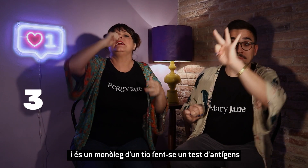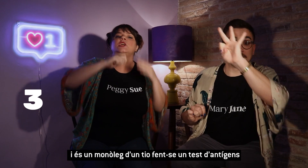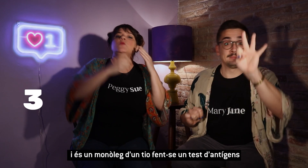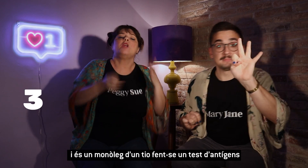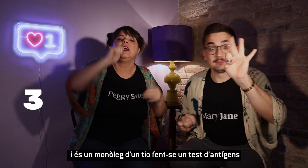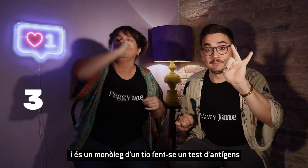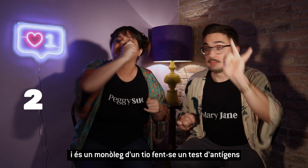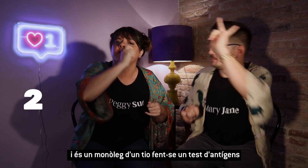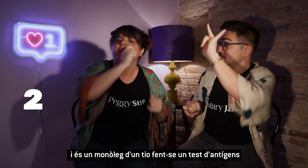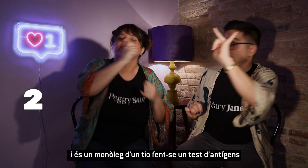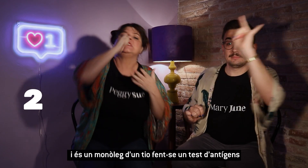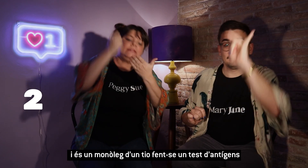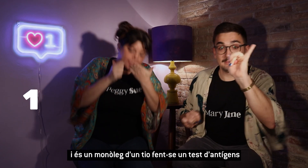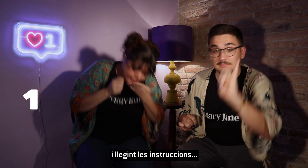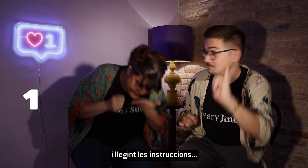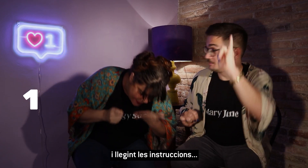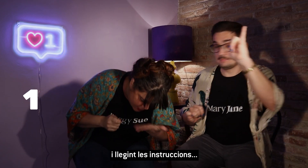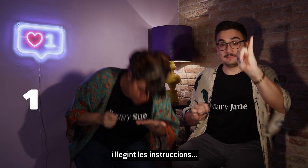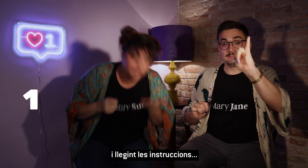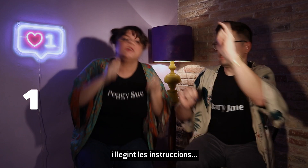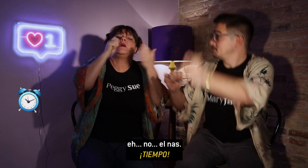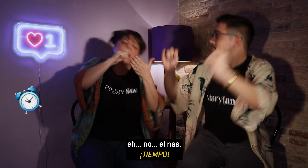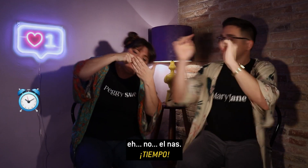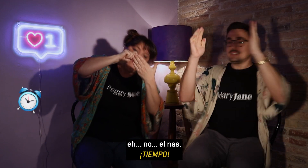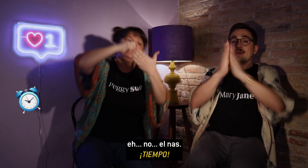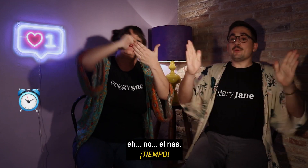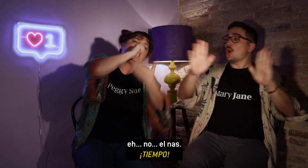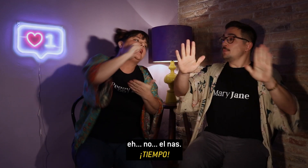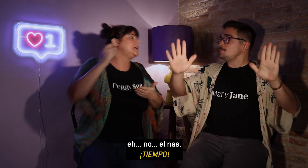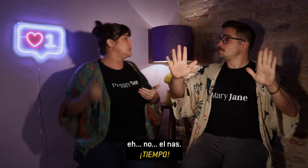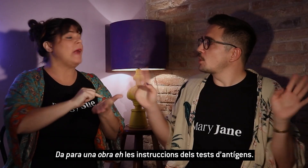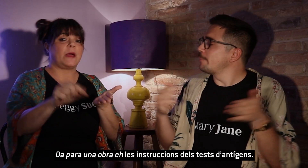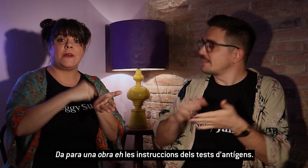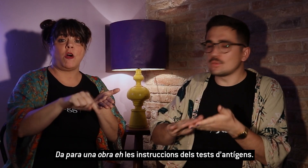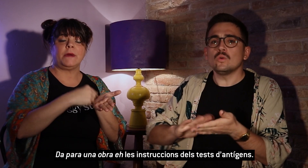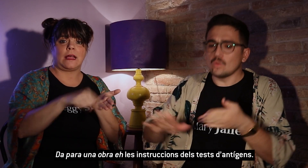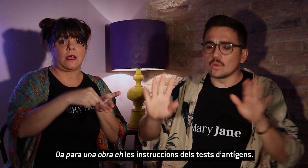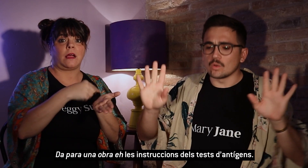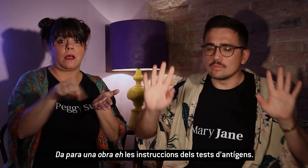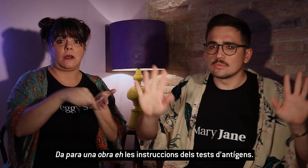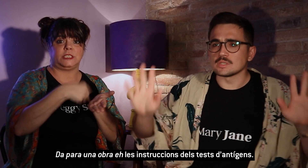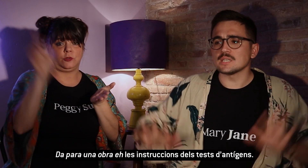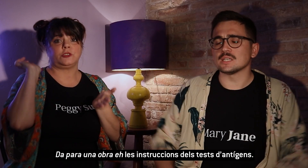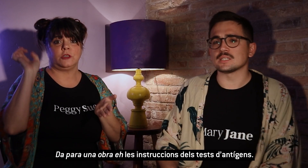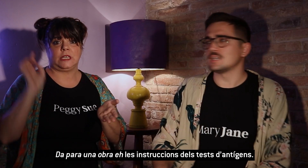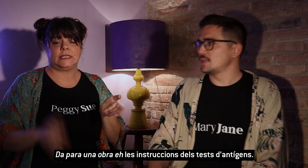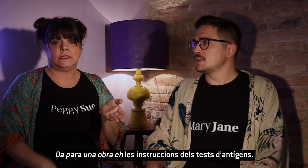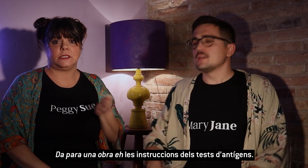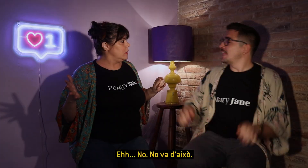és un monol d'un tio fent-se el test d'antígens i llegint les instruccions. Tiempo! Va per on obre les instruccions del test d'antígens.